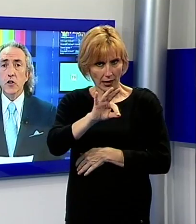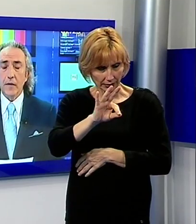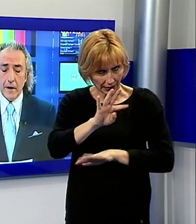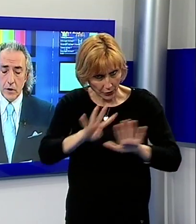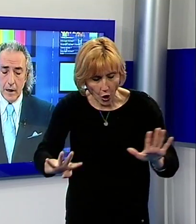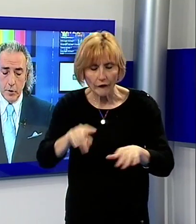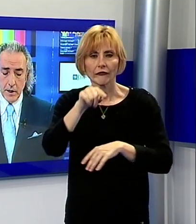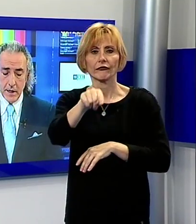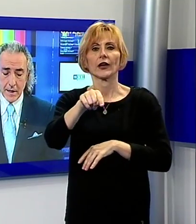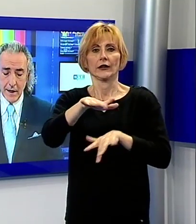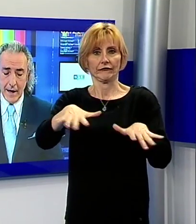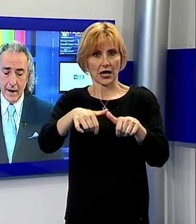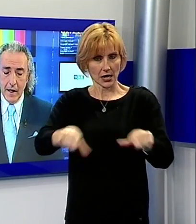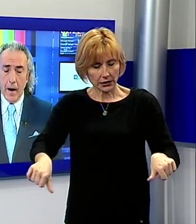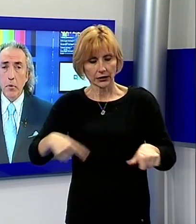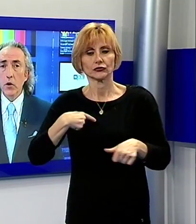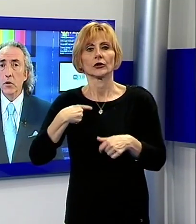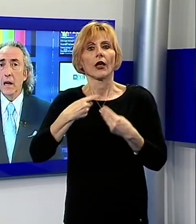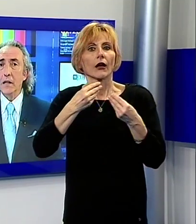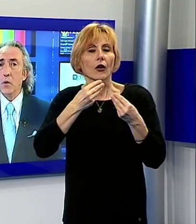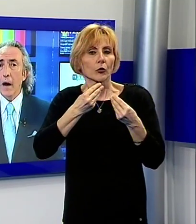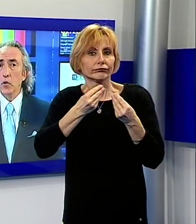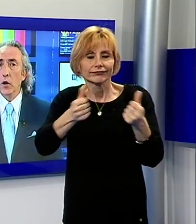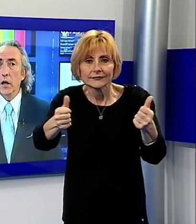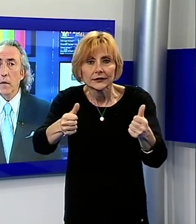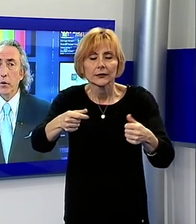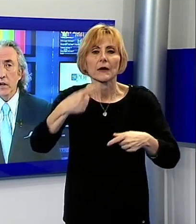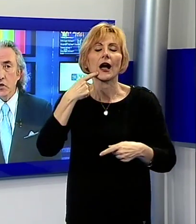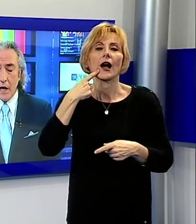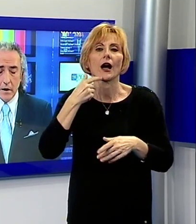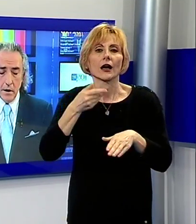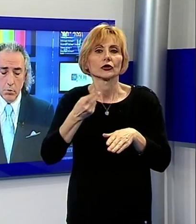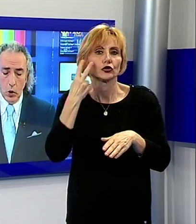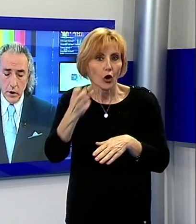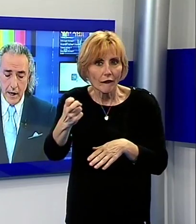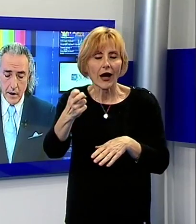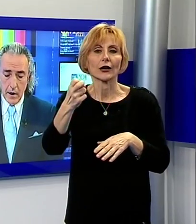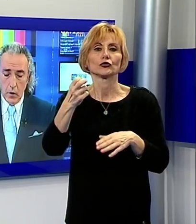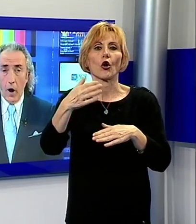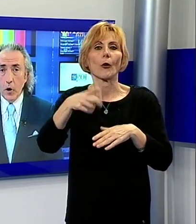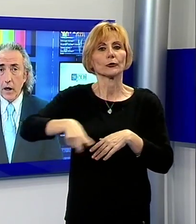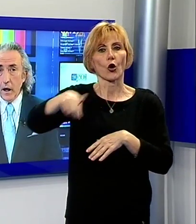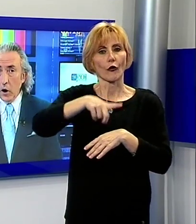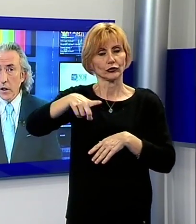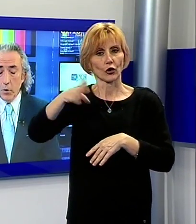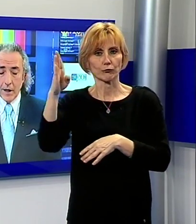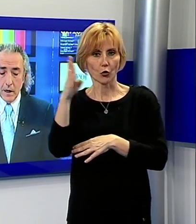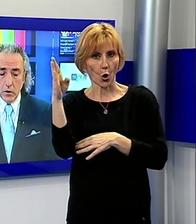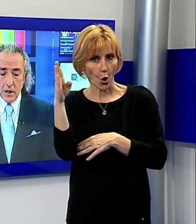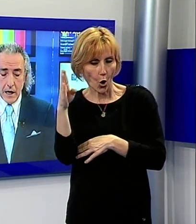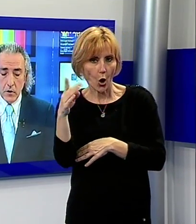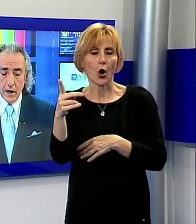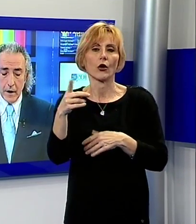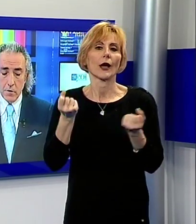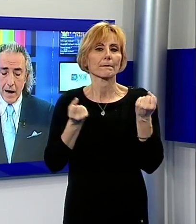stato ritrovato dalla polizia stradale a bordo della sua auto in provincia di Bologna. L'uomo, che gode di buona